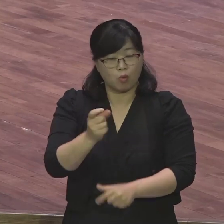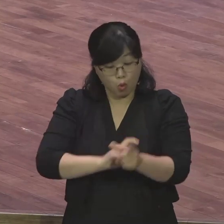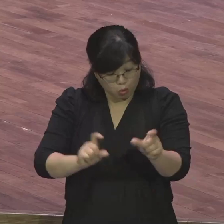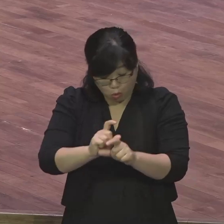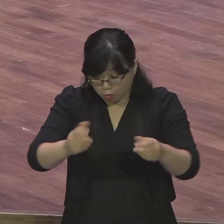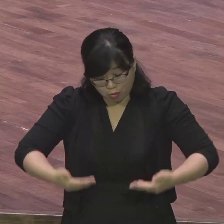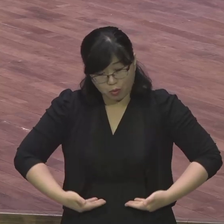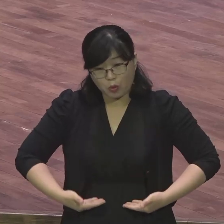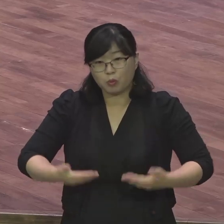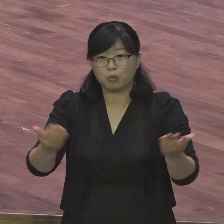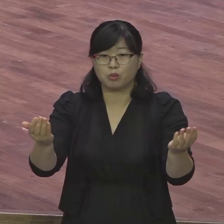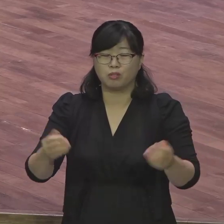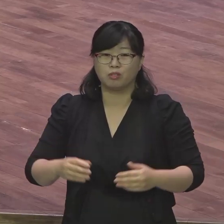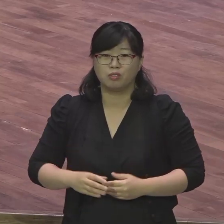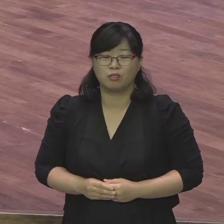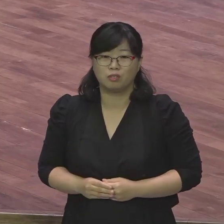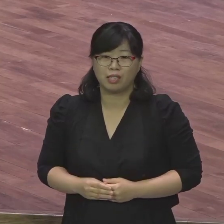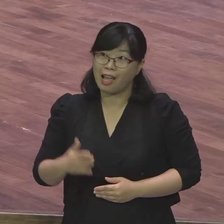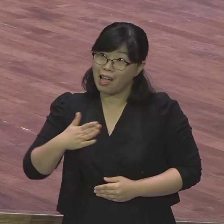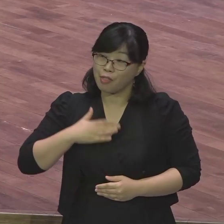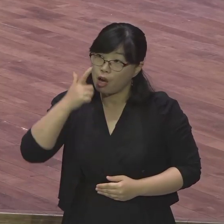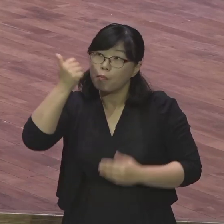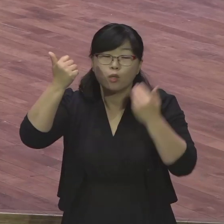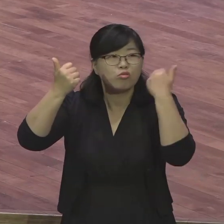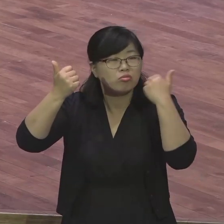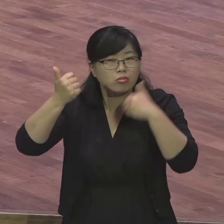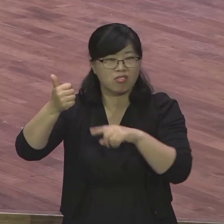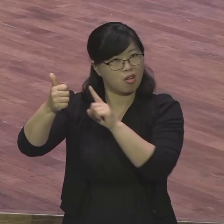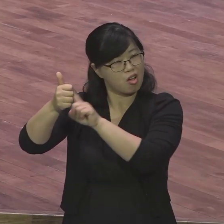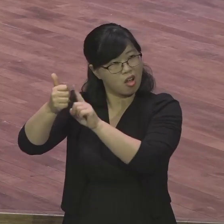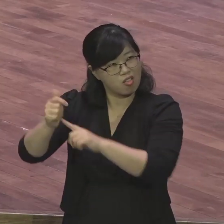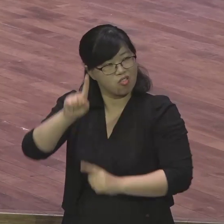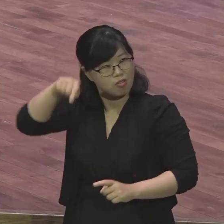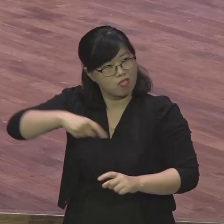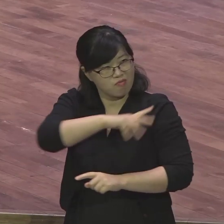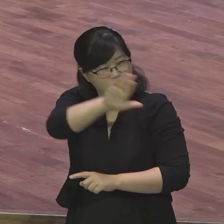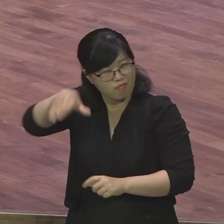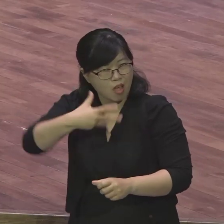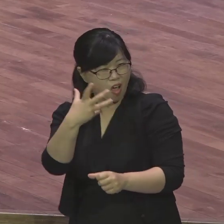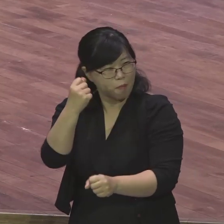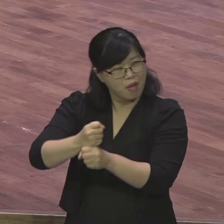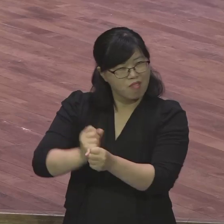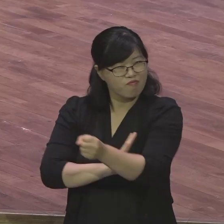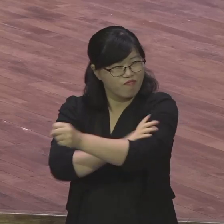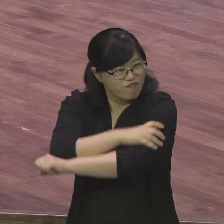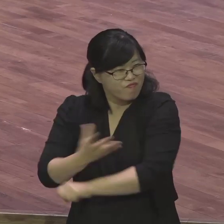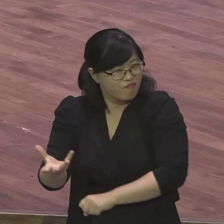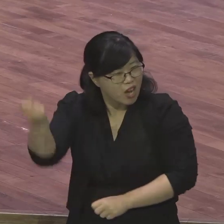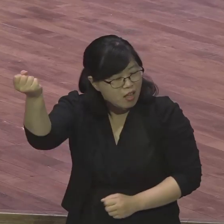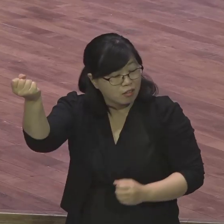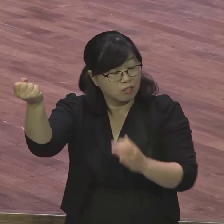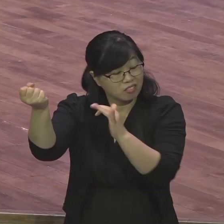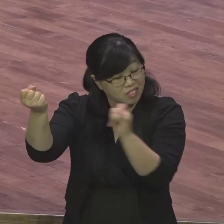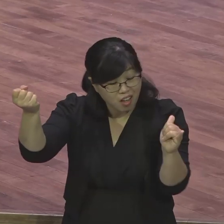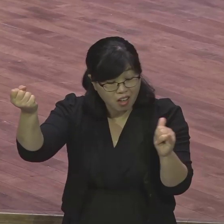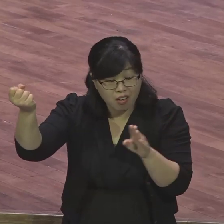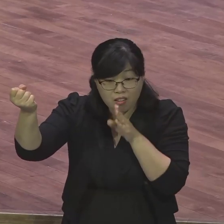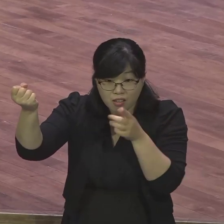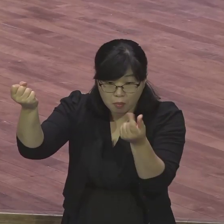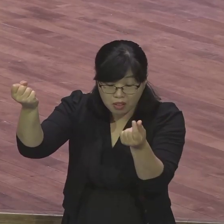아버지신데 바랄 게 뭐가 있어요? 그래도 목사님 내 손에 현찰이 한 2억 3억 매듭 있어야 그래도